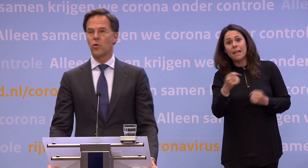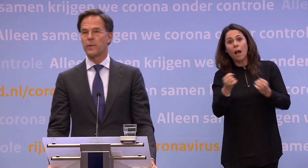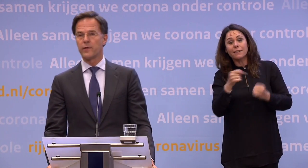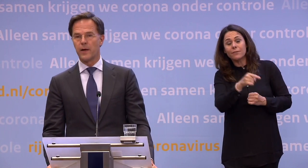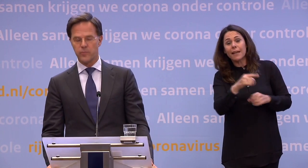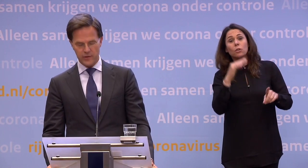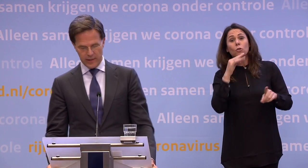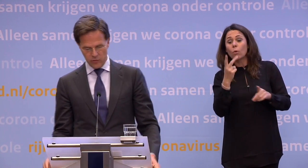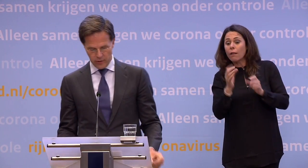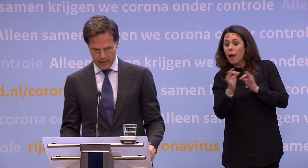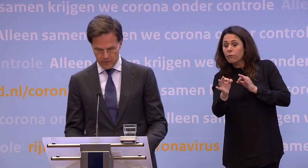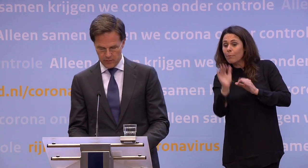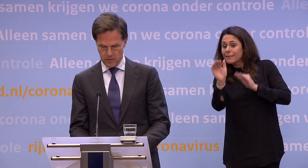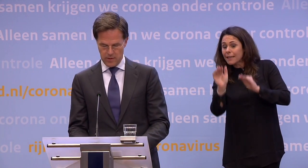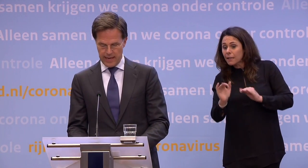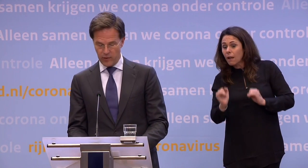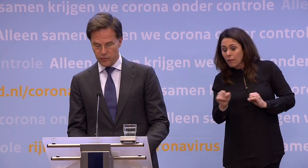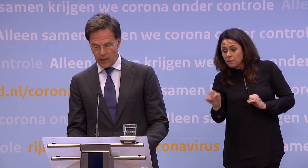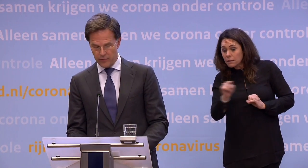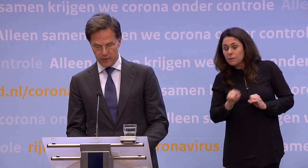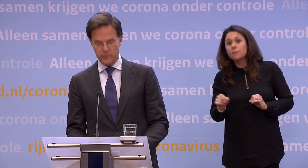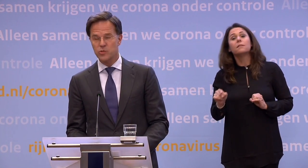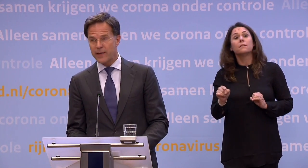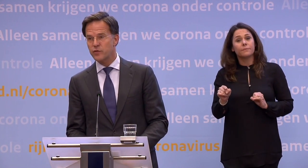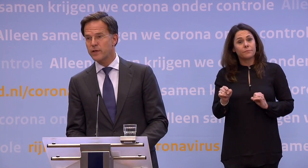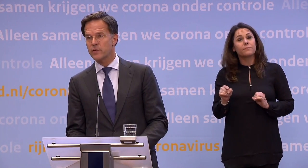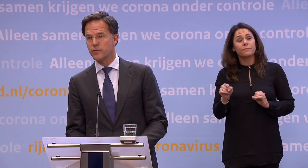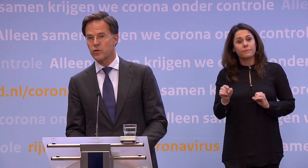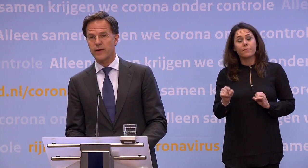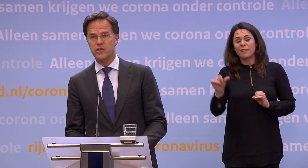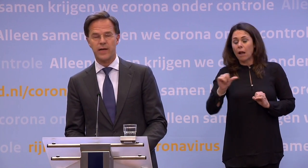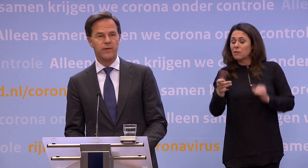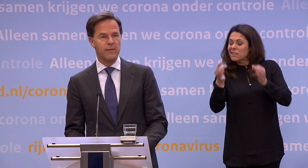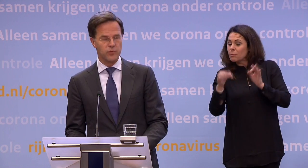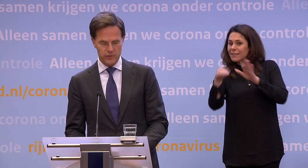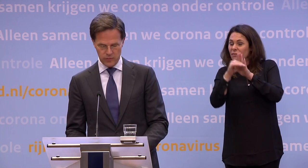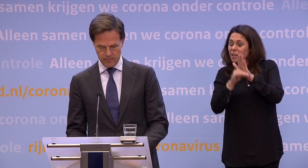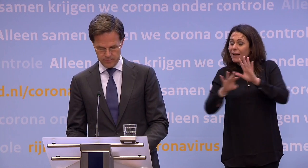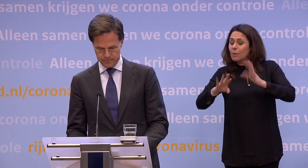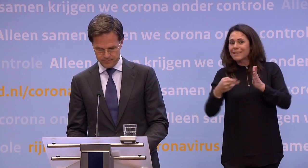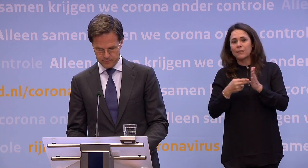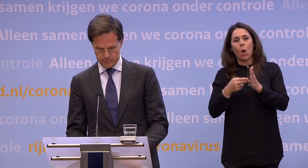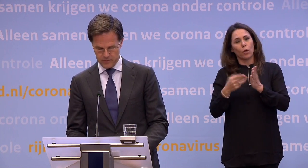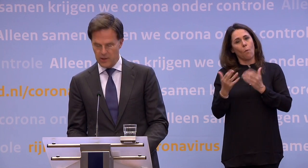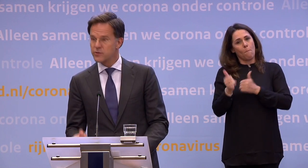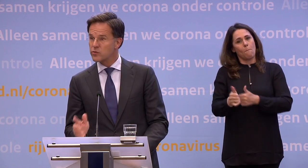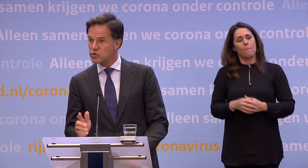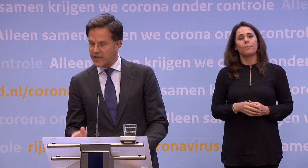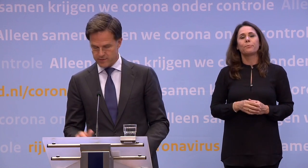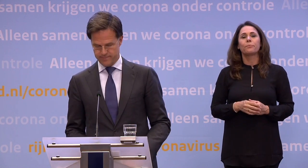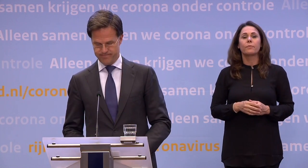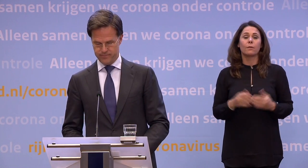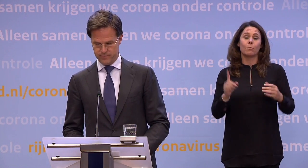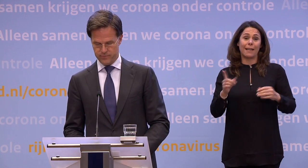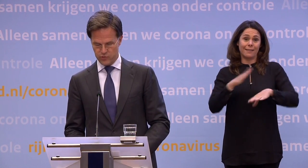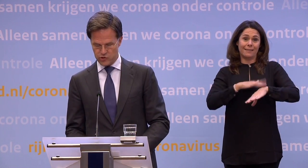op anderhalve meter in kunnen richten... ...en of er nog andere specifieke voorwaarden zijn waaraan moet worden voldaan. Dat kost